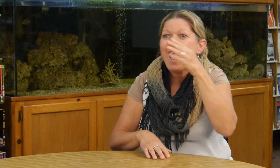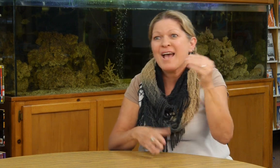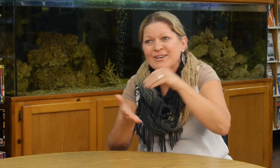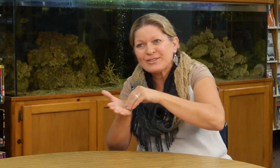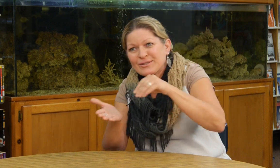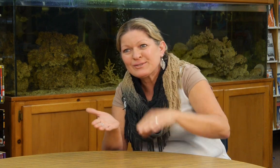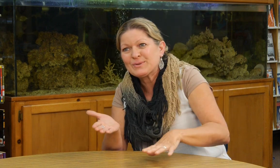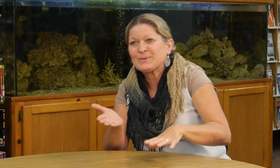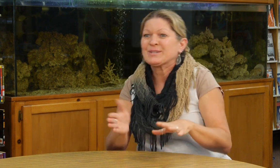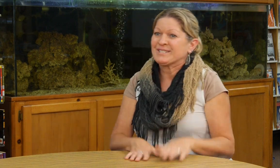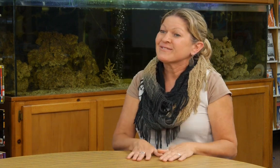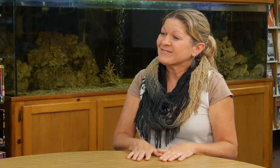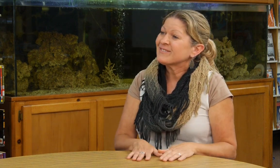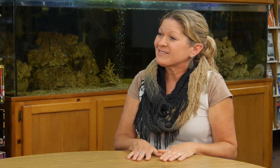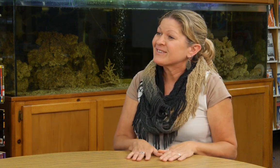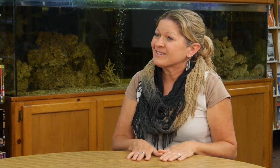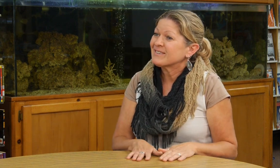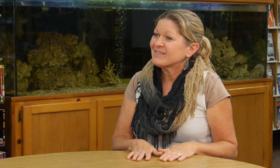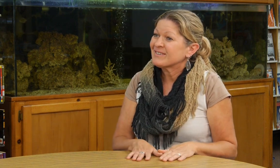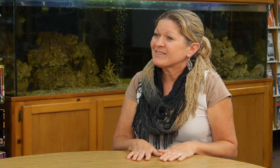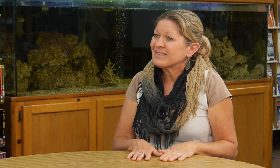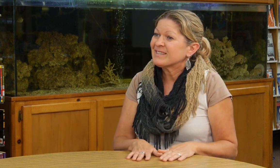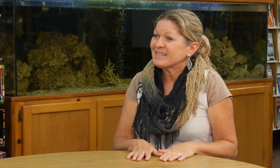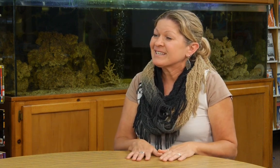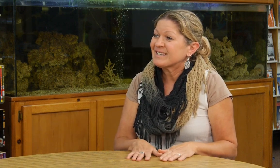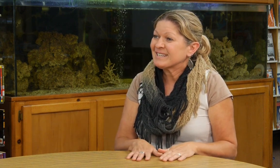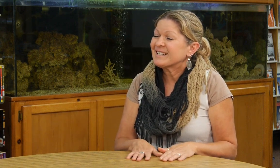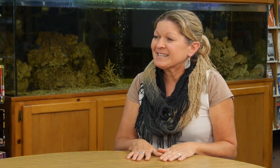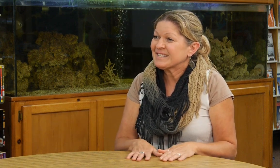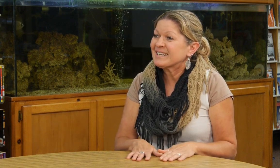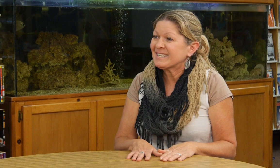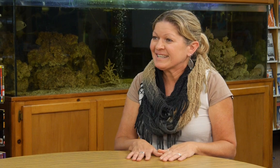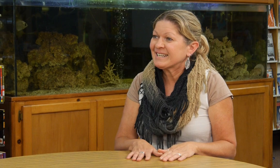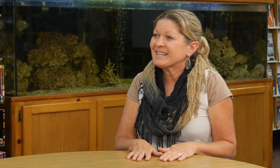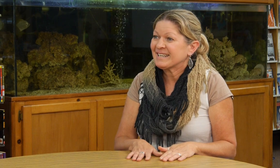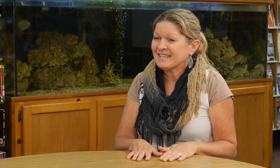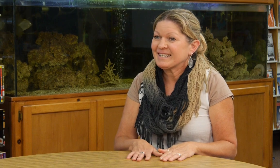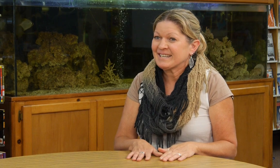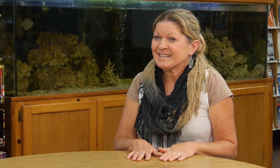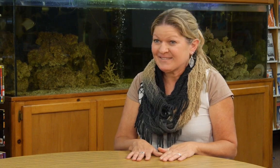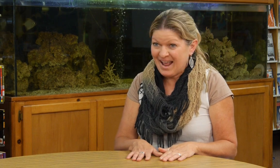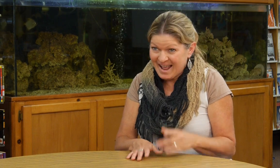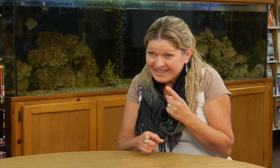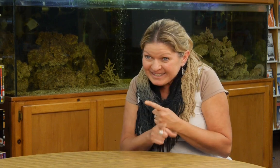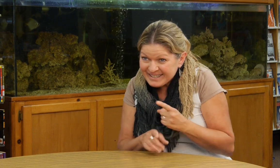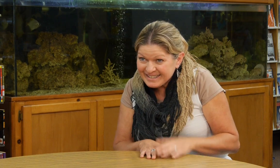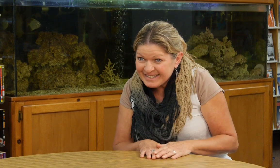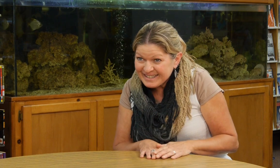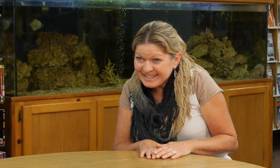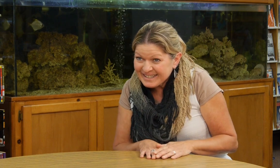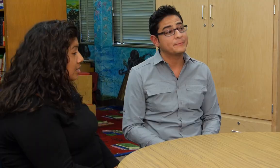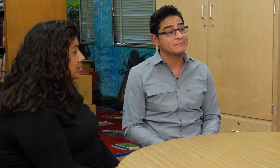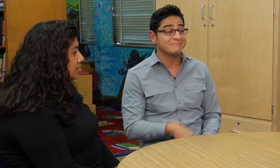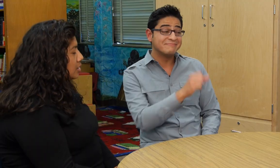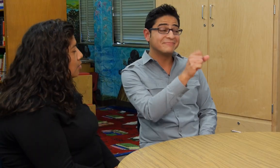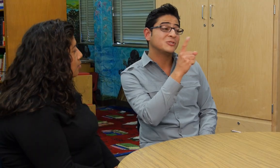y, el puente entre nosotros y se sientan todos cómodos dentro de, de la reunión, ¿verdad? Sí, sí, como